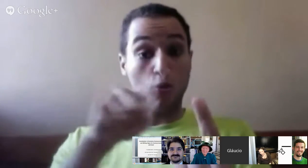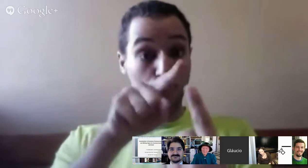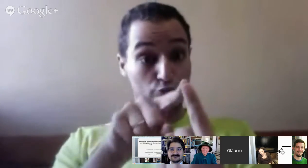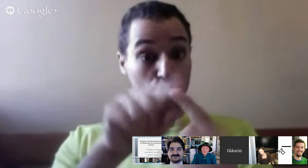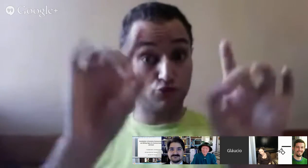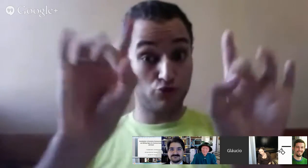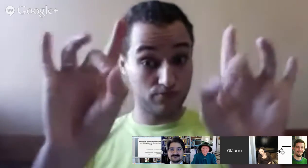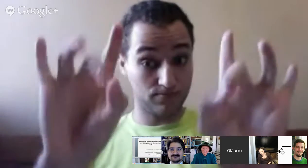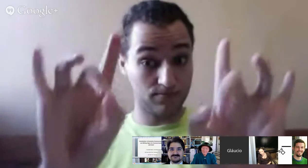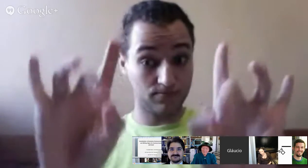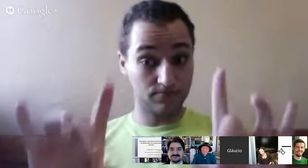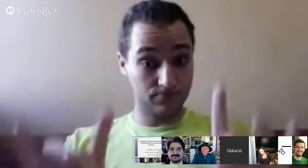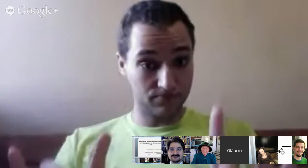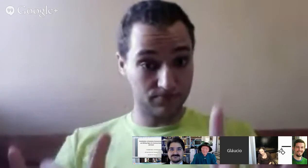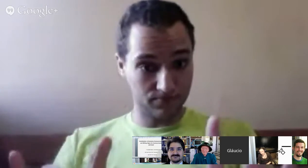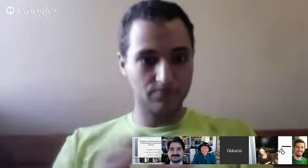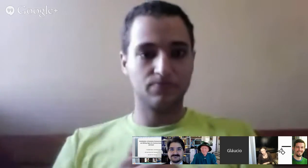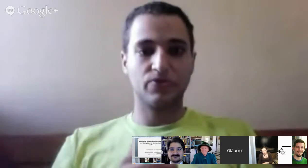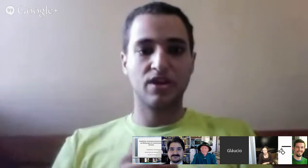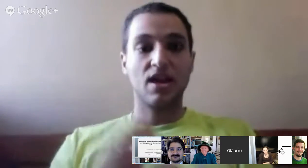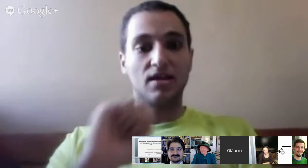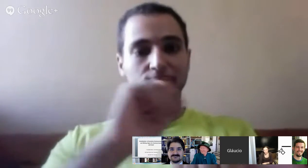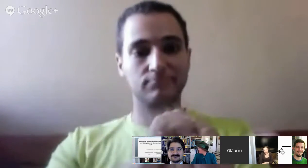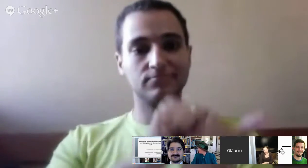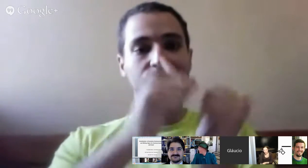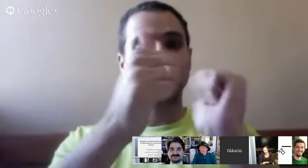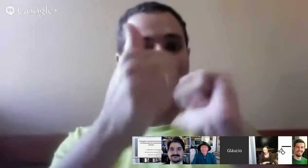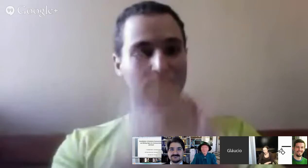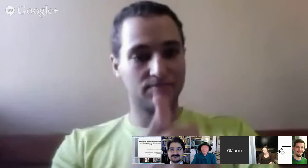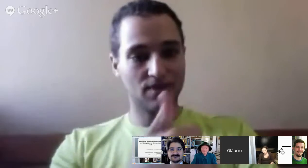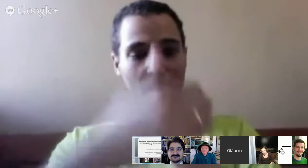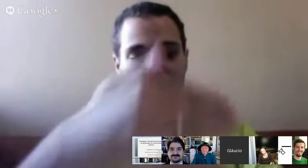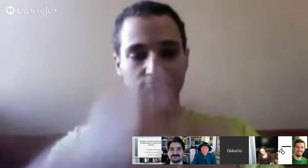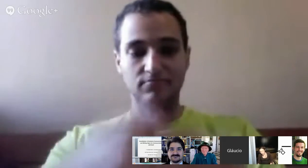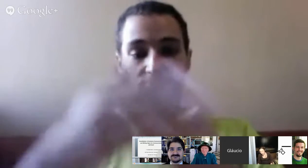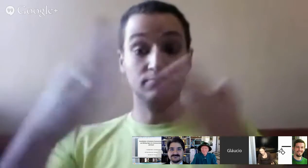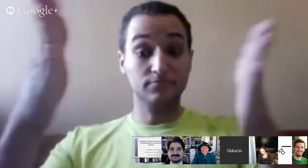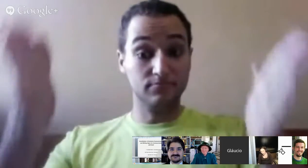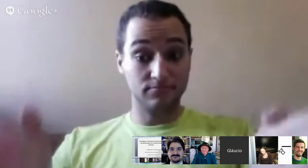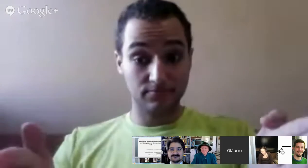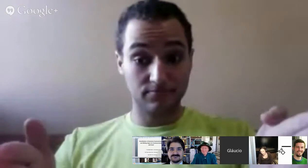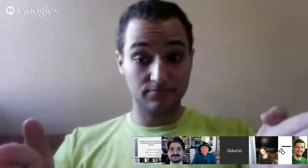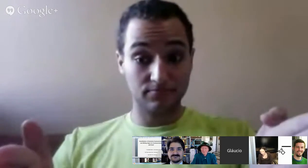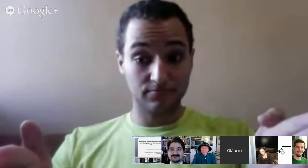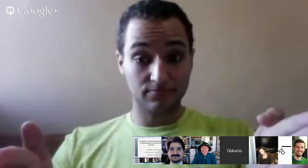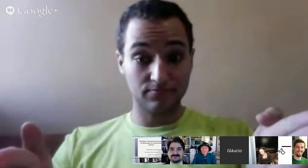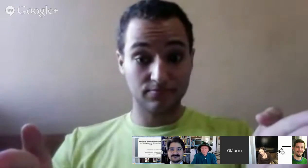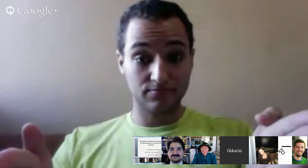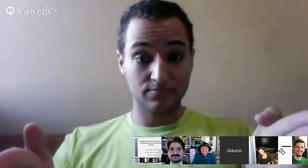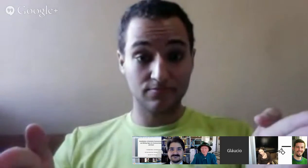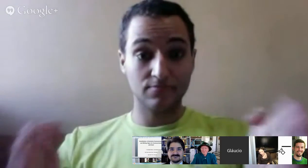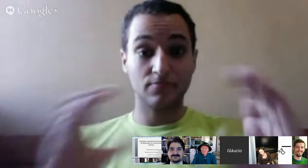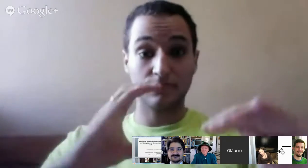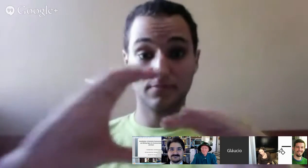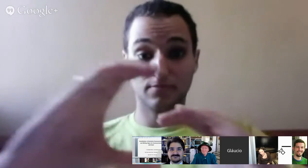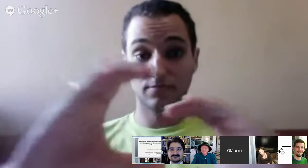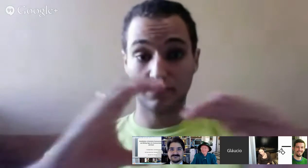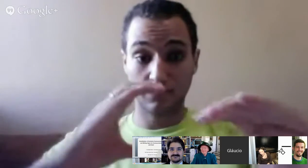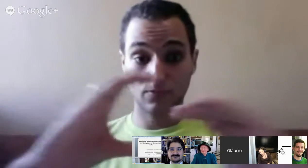como suporte à comunicação nesse contexto. E os objetivos específicos foi adaptar a